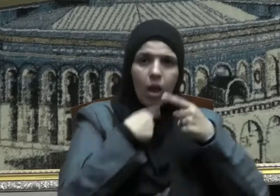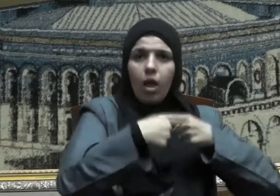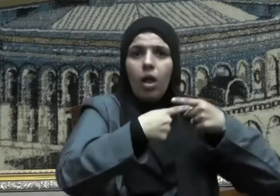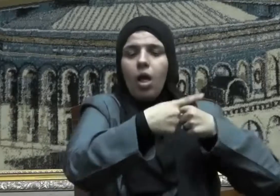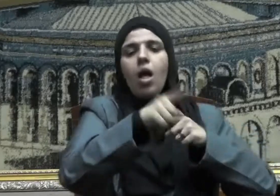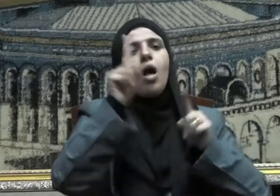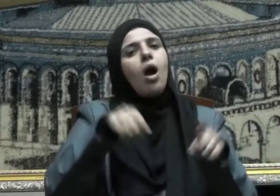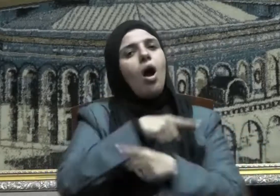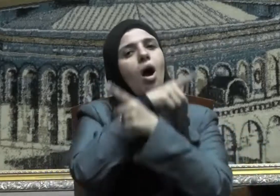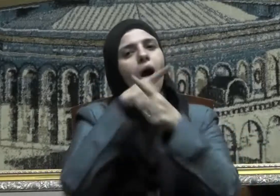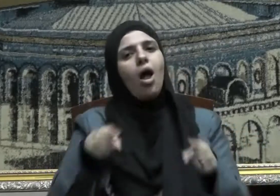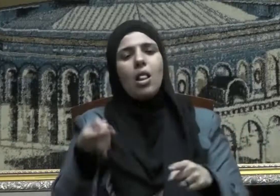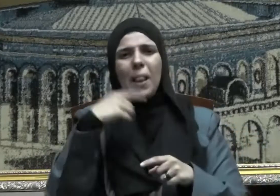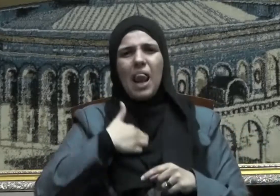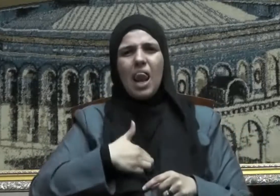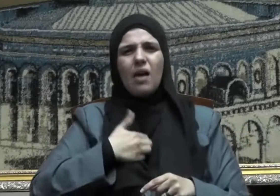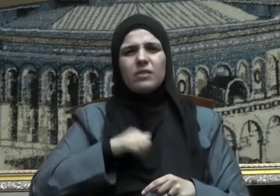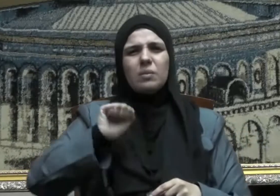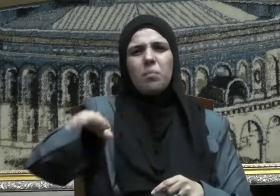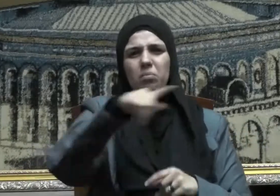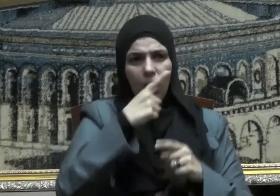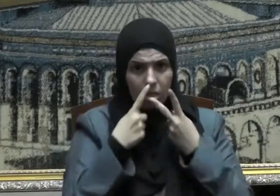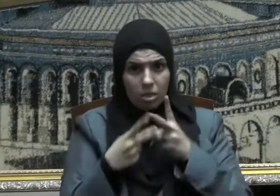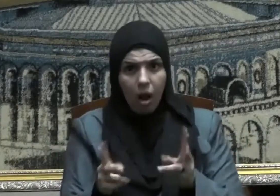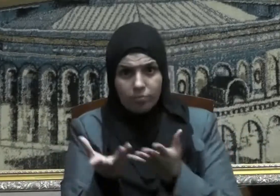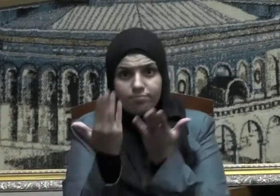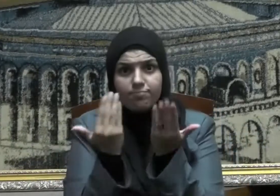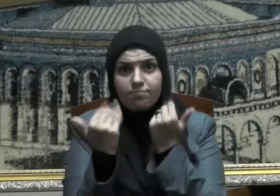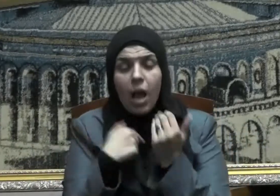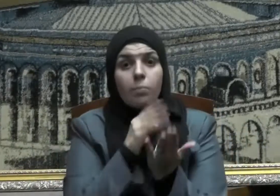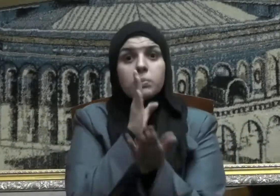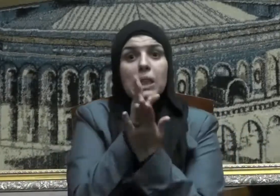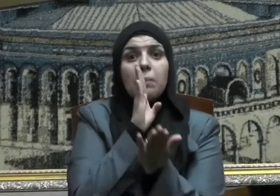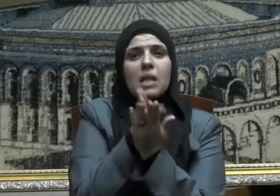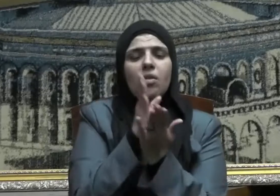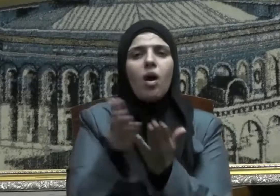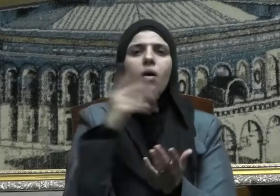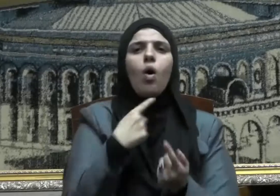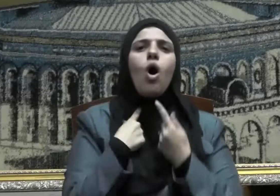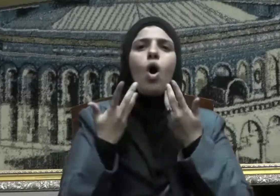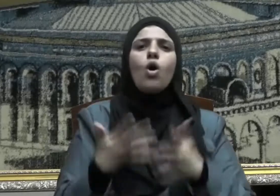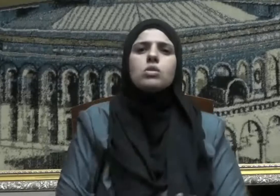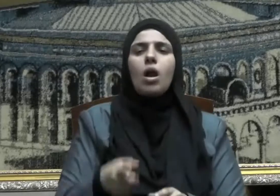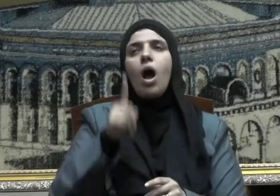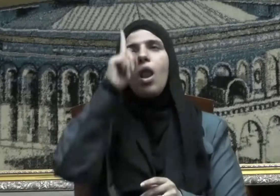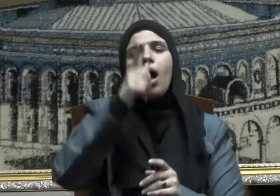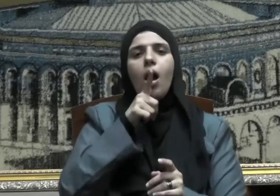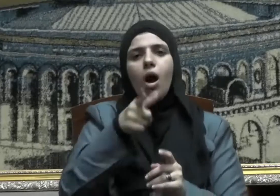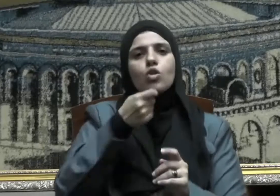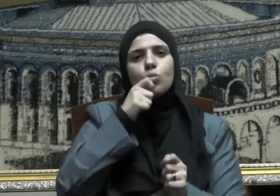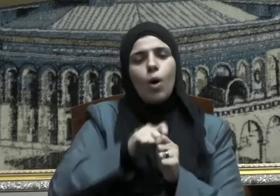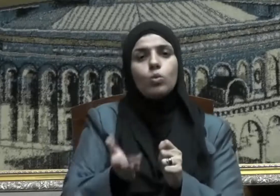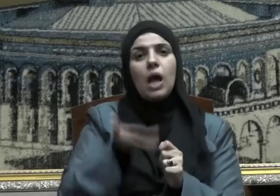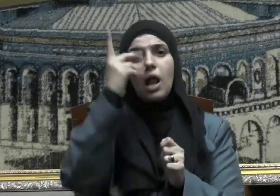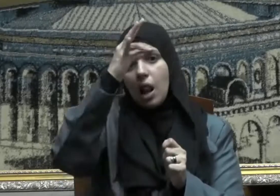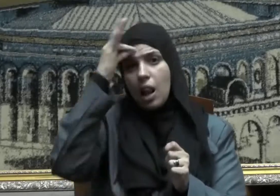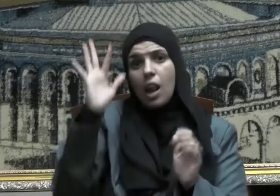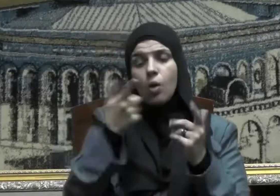تصغى إليها ونفوس تتقبلها وتصدقها قال تعالى إذ